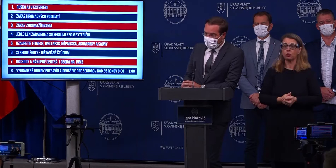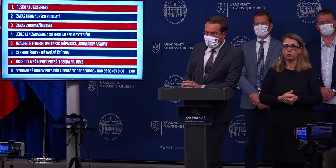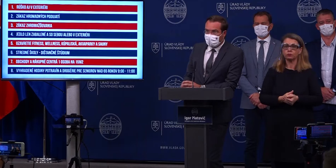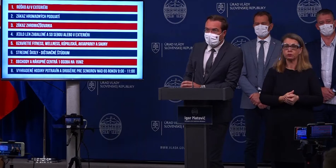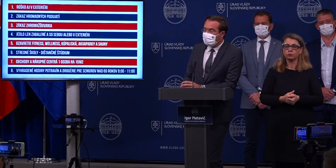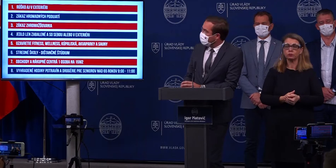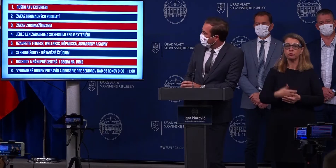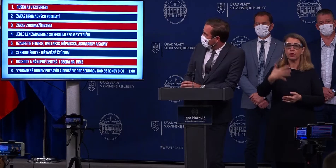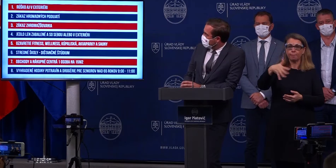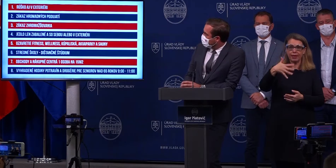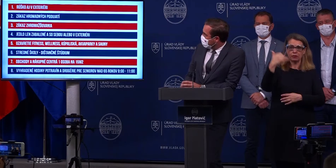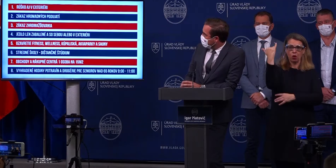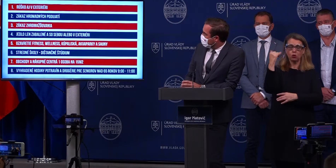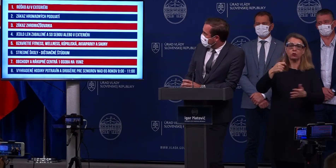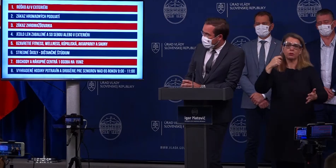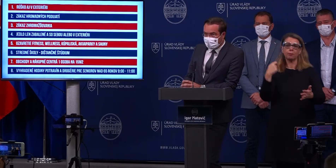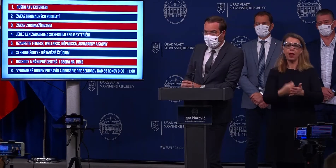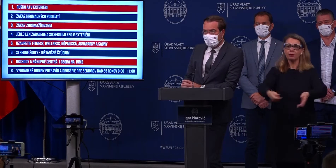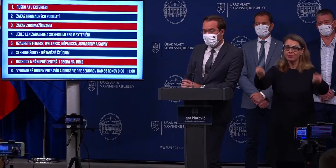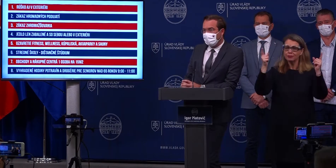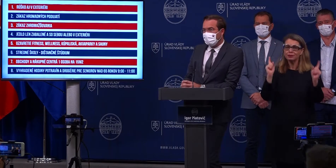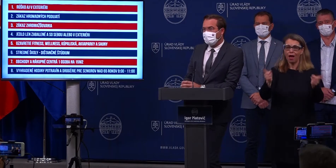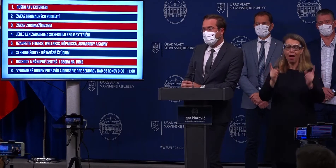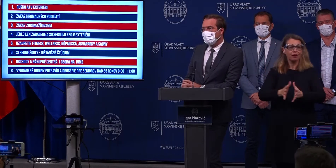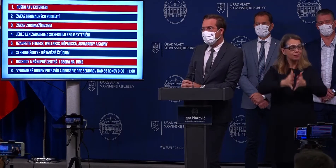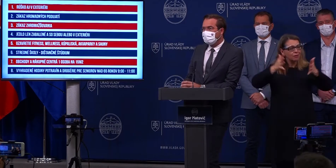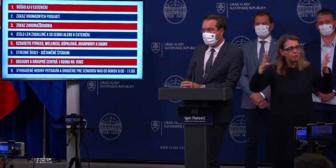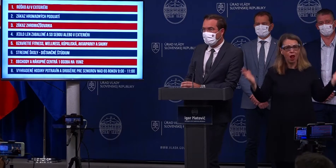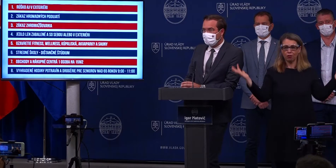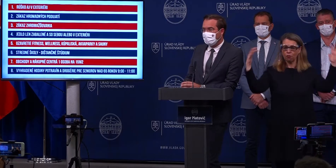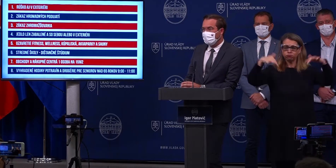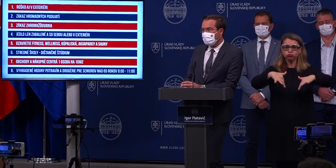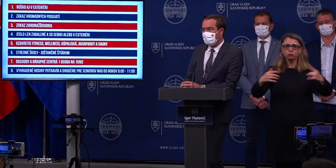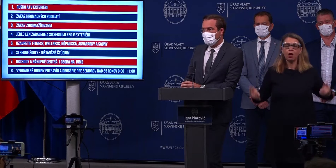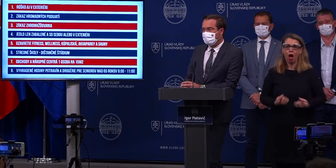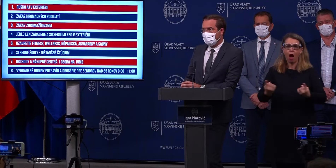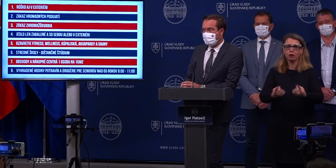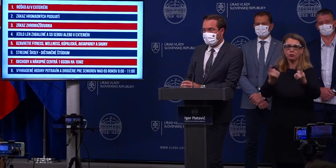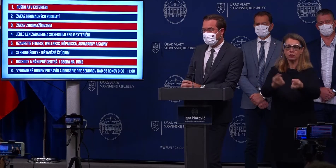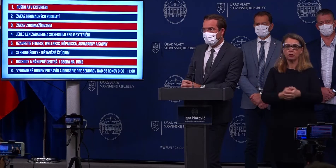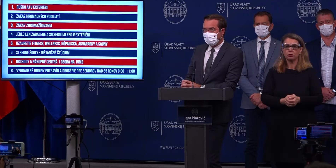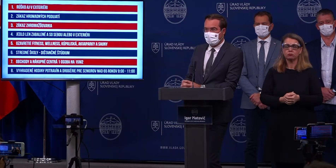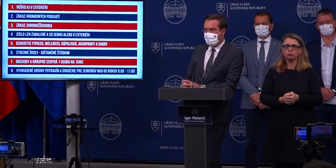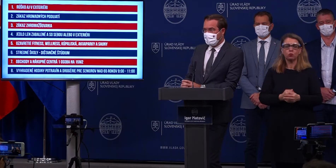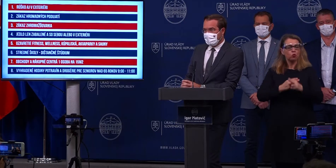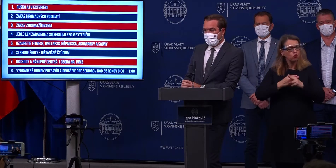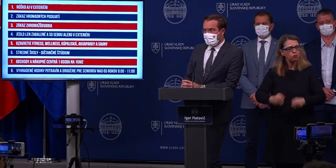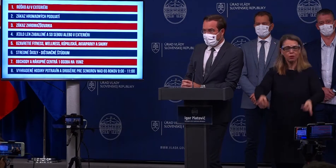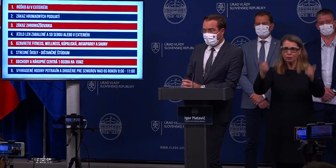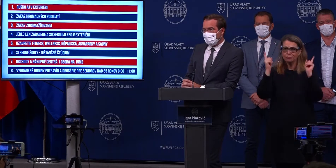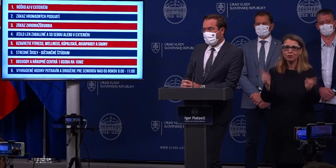15. bude platiť zákaz všetkých hromadných podujatí. Všetkých hromadných podujatí, to znamená, zastavuje sa